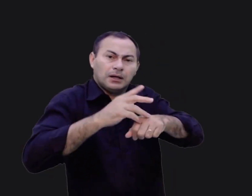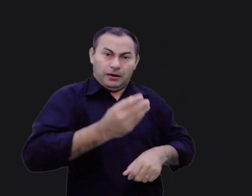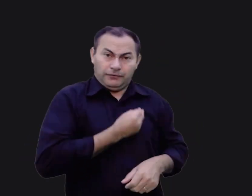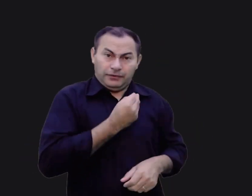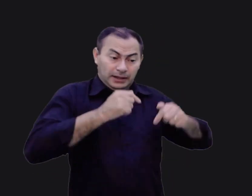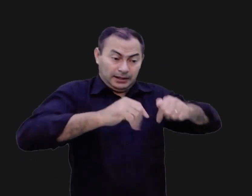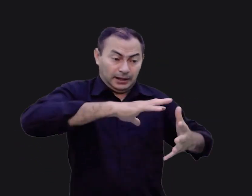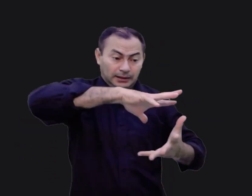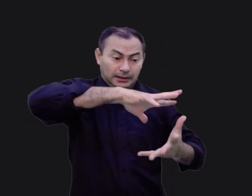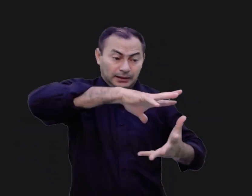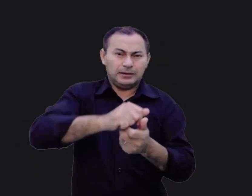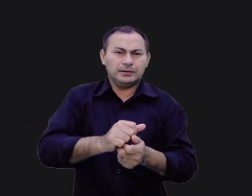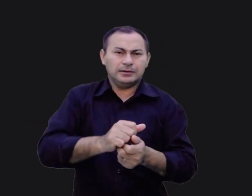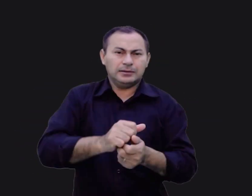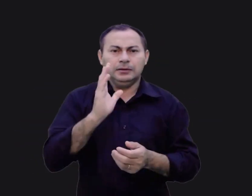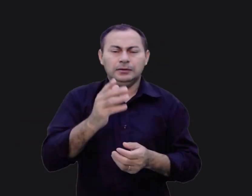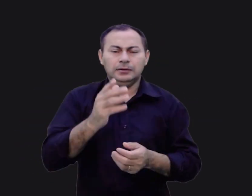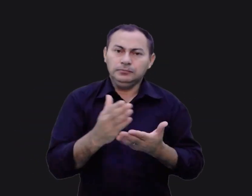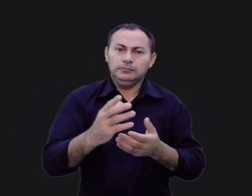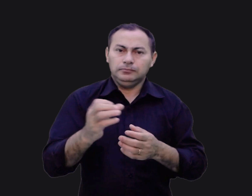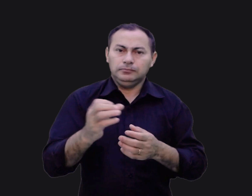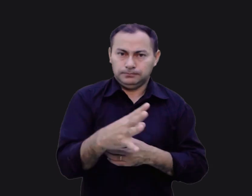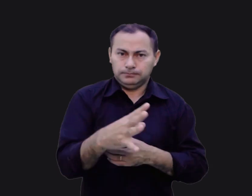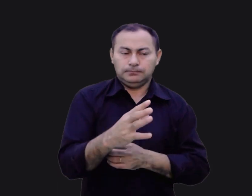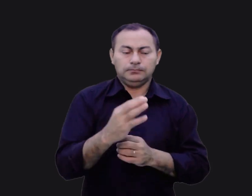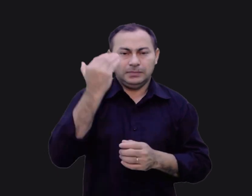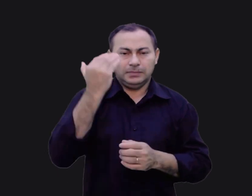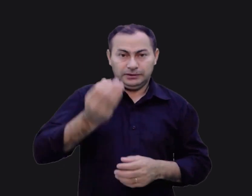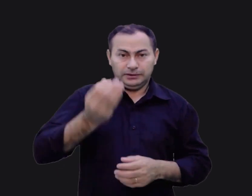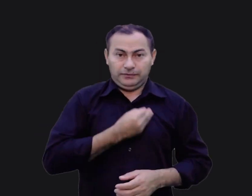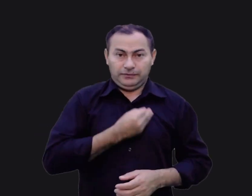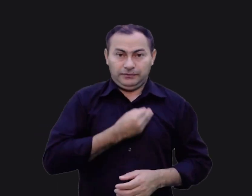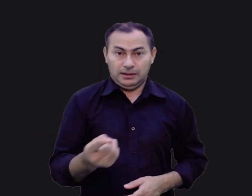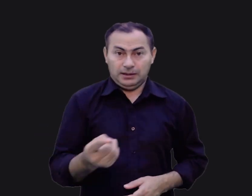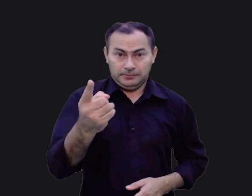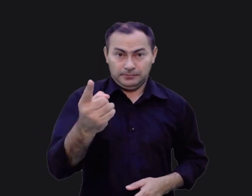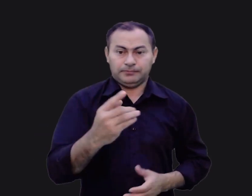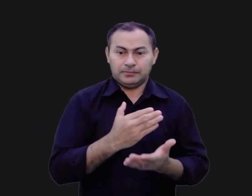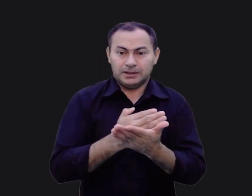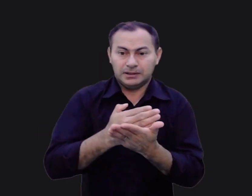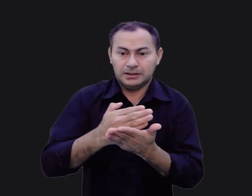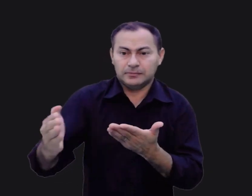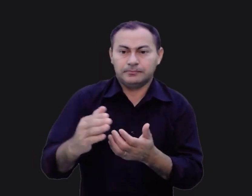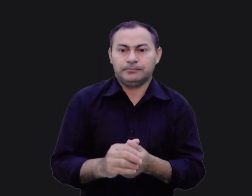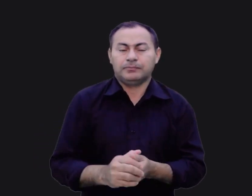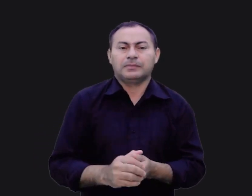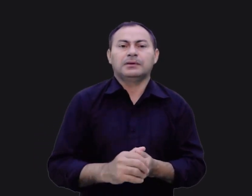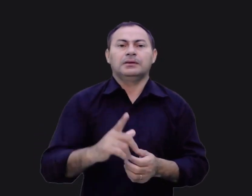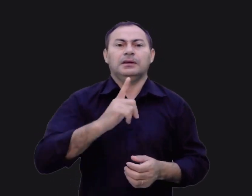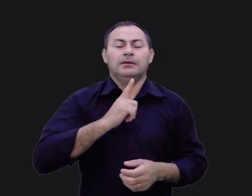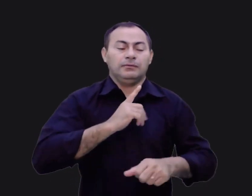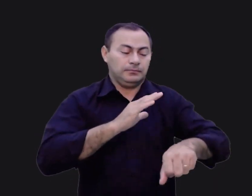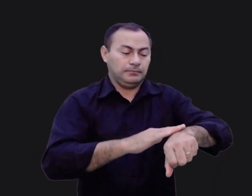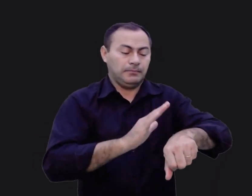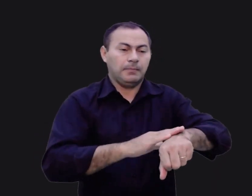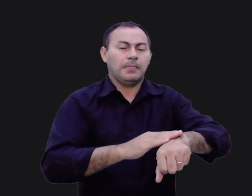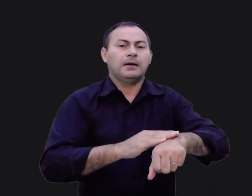fato de sua vida aqui na terra já estar passando e uma nova dimensão de vida eterna estar se iniciando, ele teve um momento de